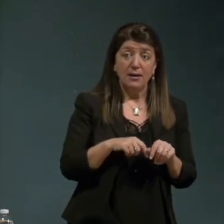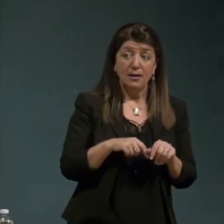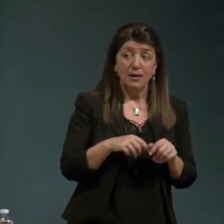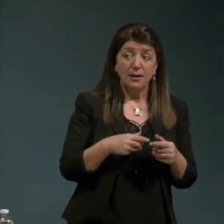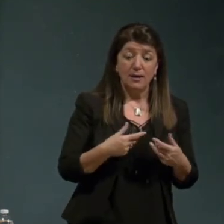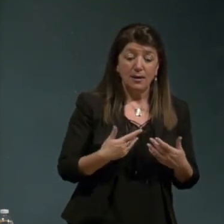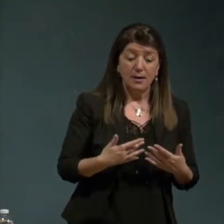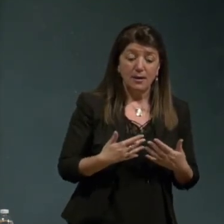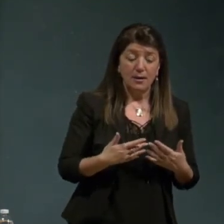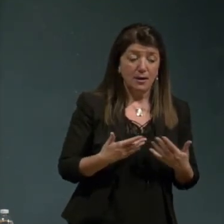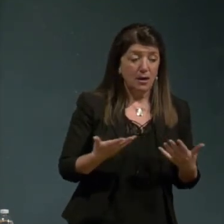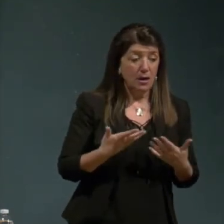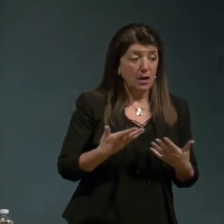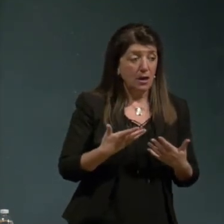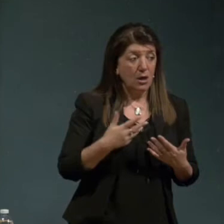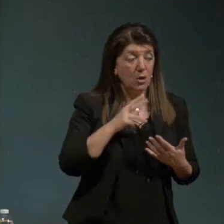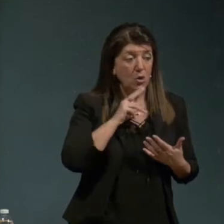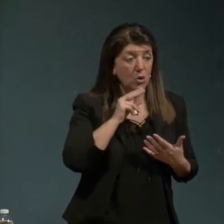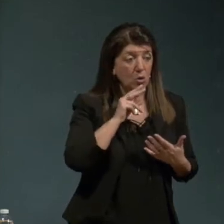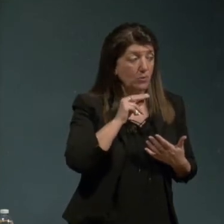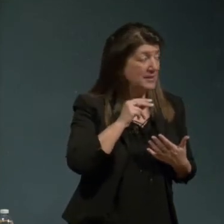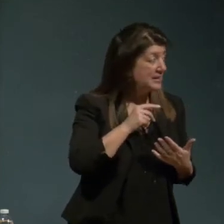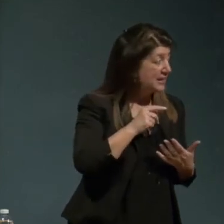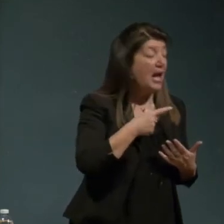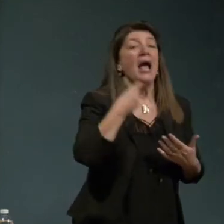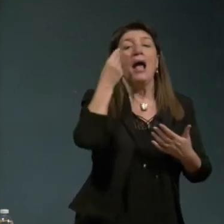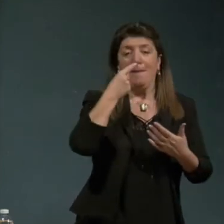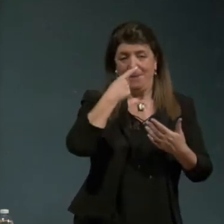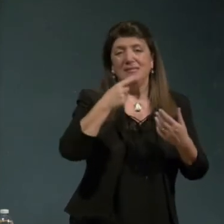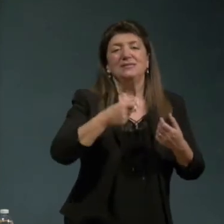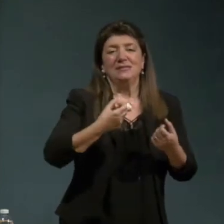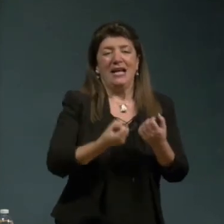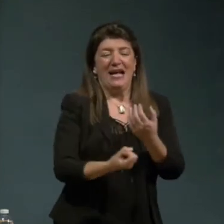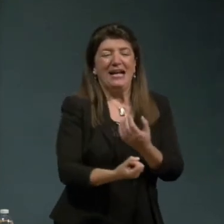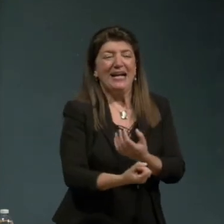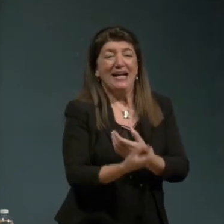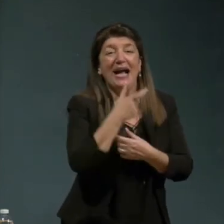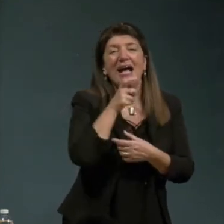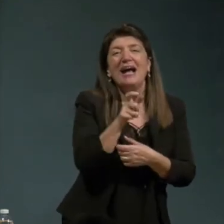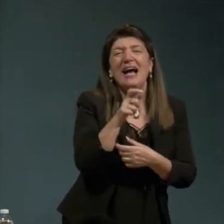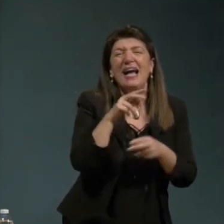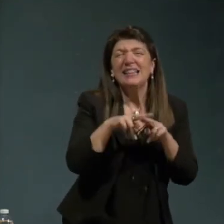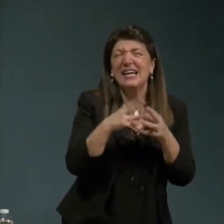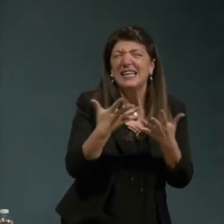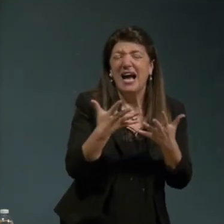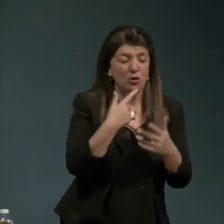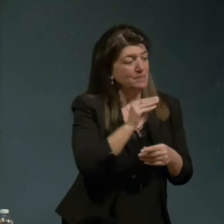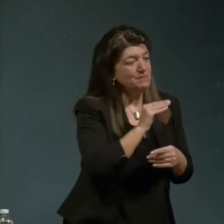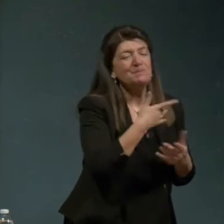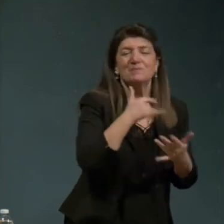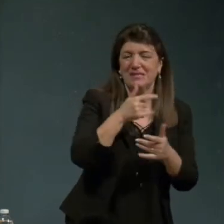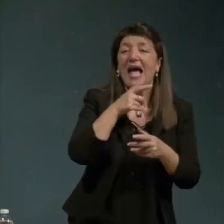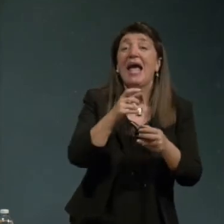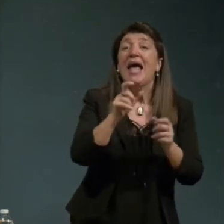come della croissance crescita la crescita ma deve compensare